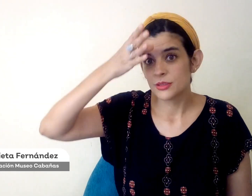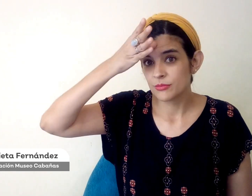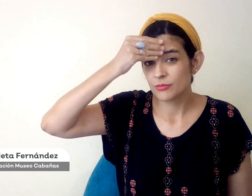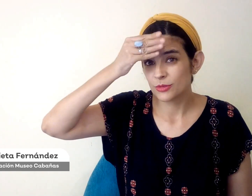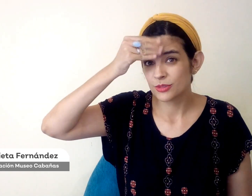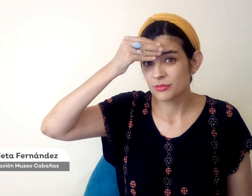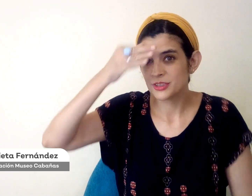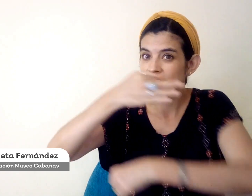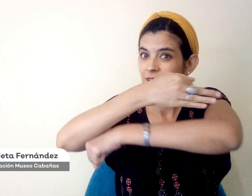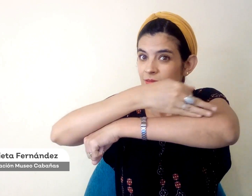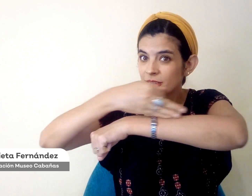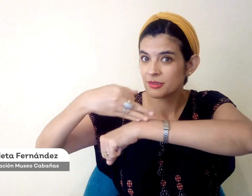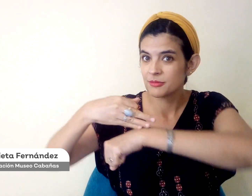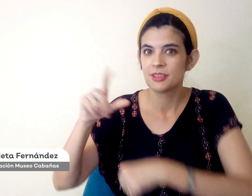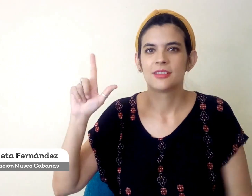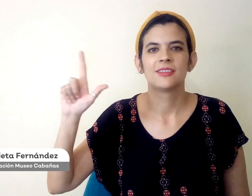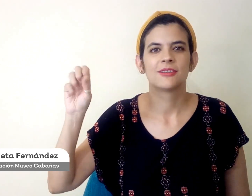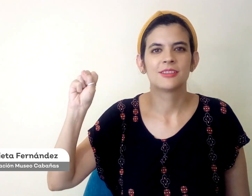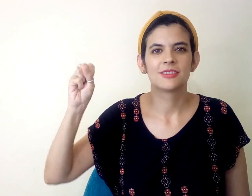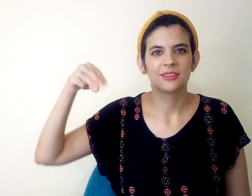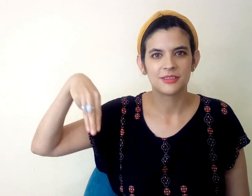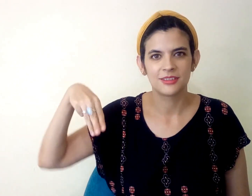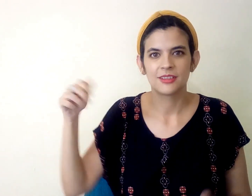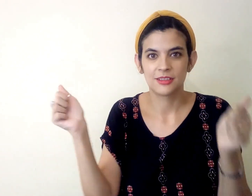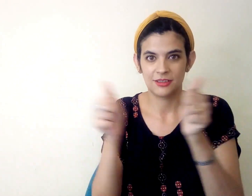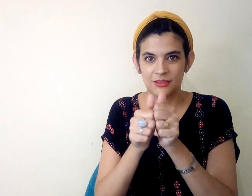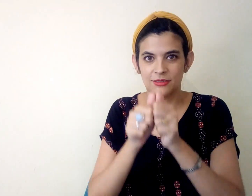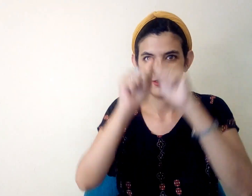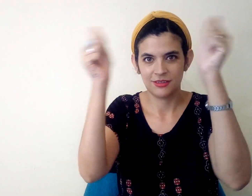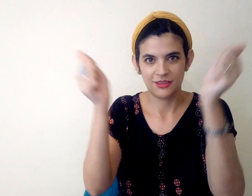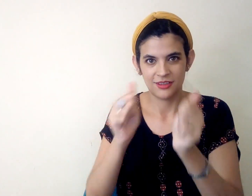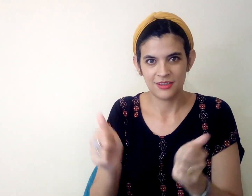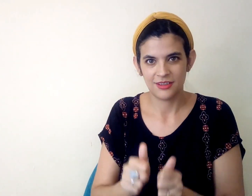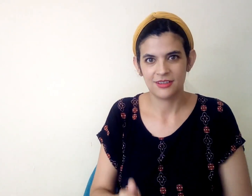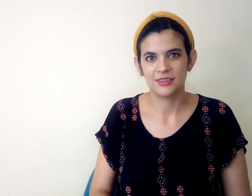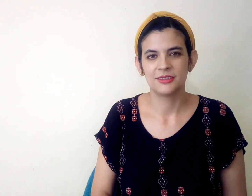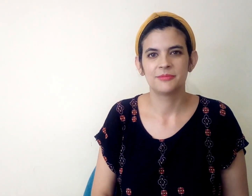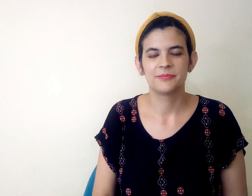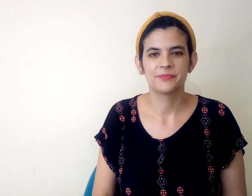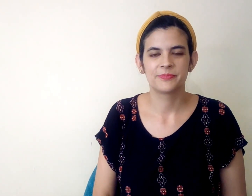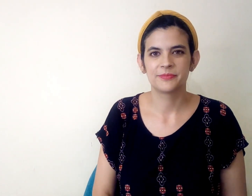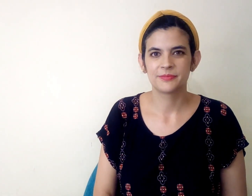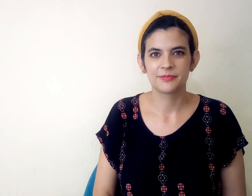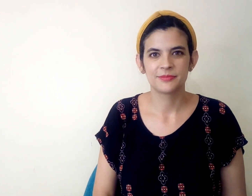algunos miembros de la familia en lengua de señas mexicana a través de una obra artística.